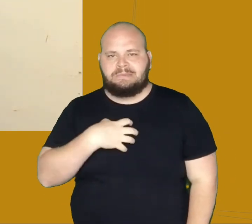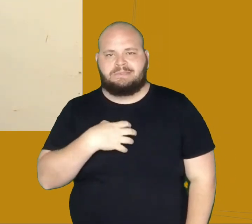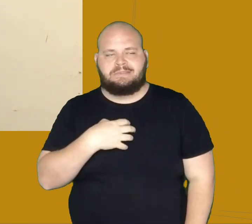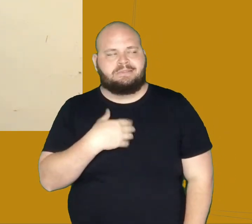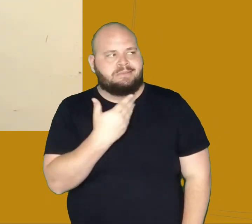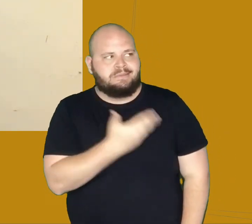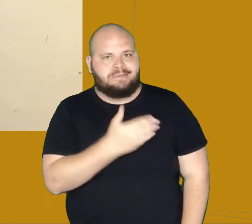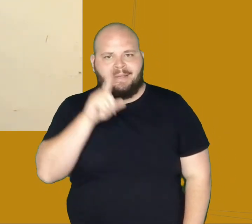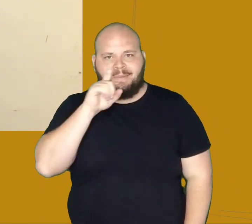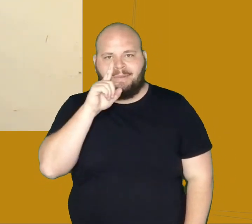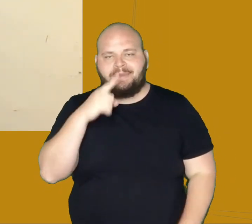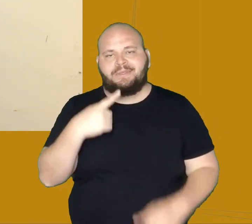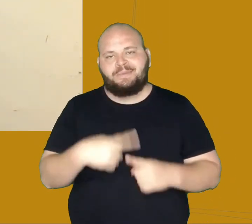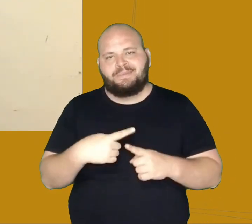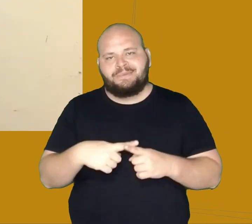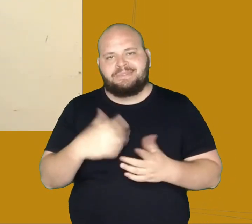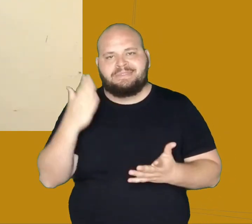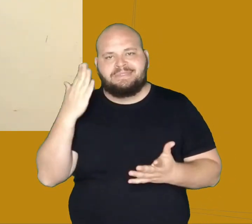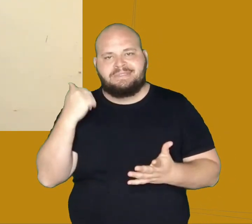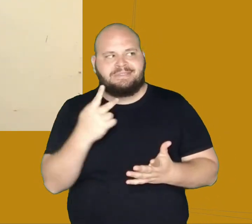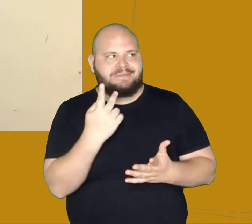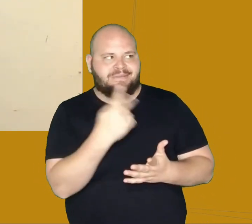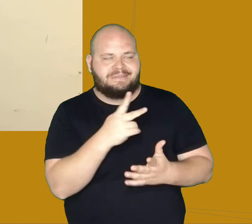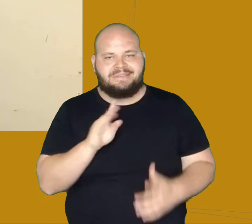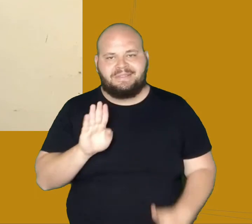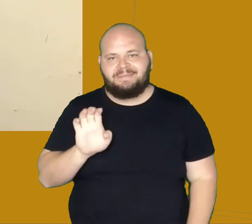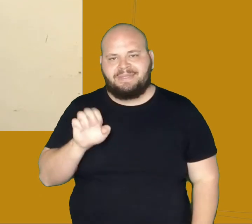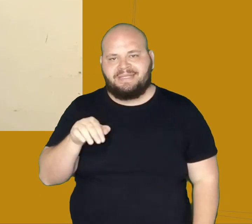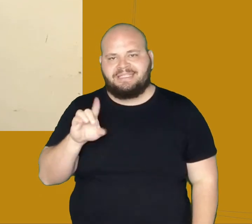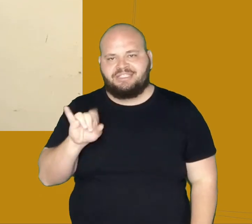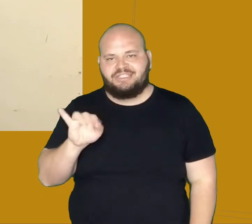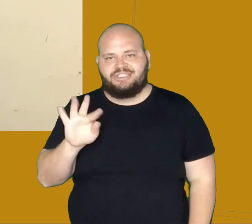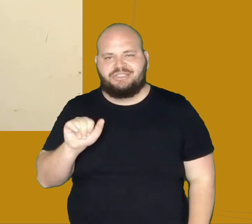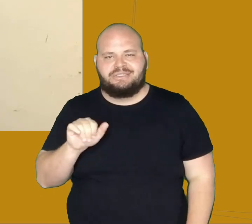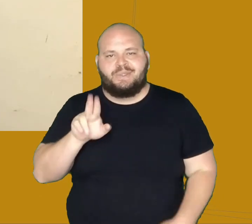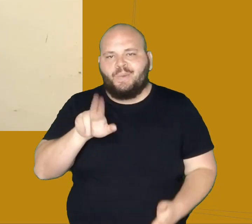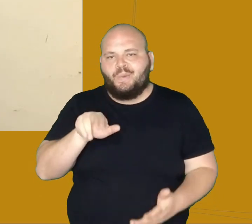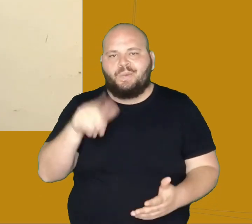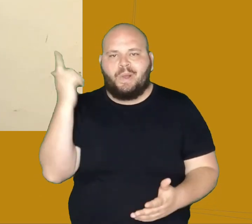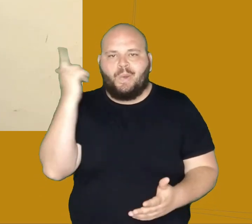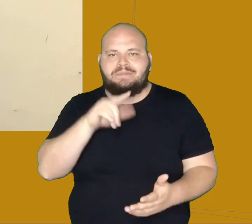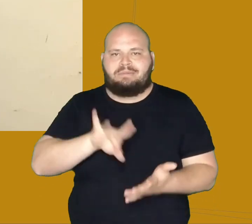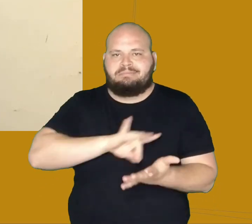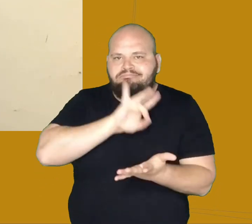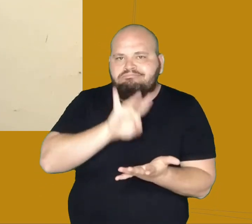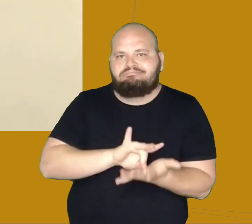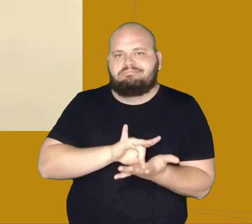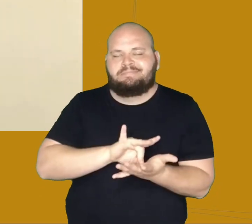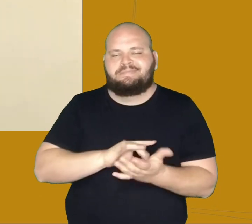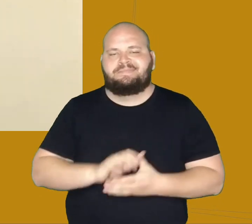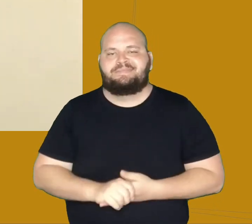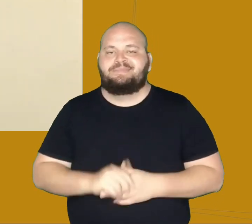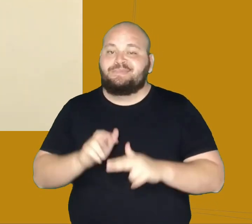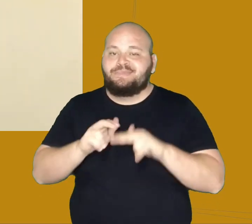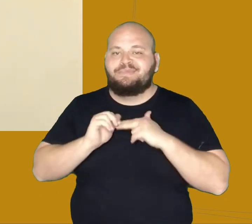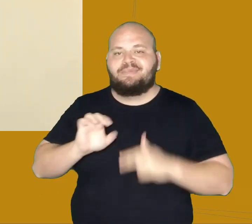mãe, pois sabe que os plantes Dona Benedita nunca chegavam à realização. Eulália continua